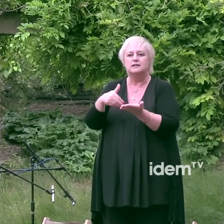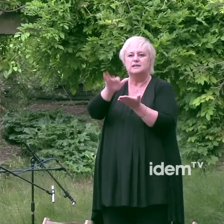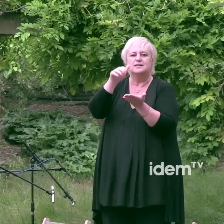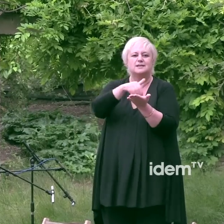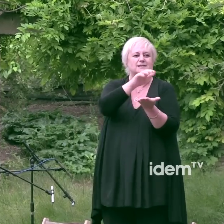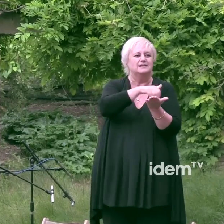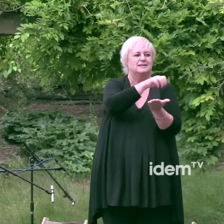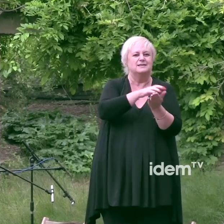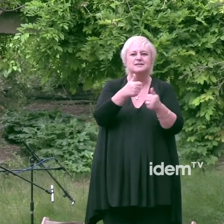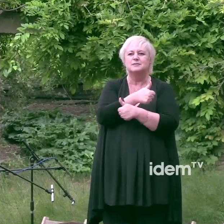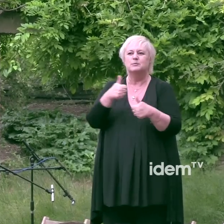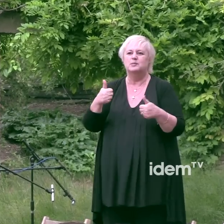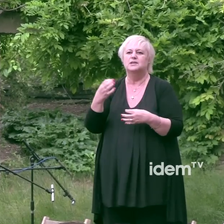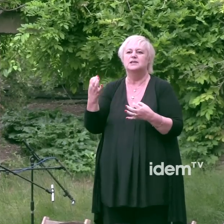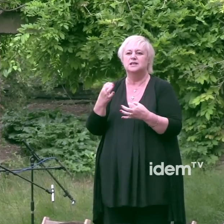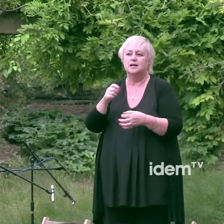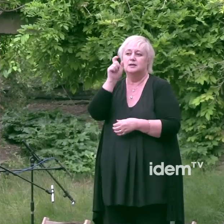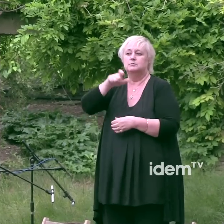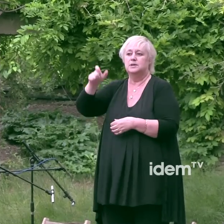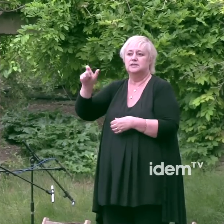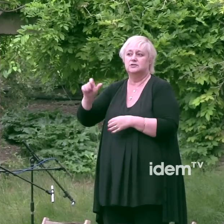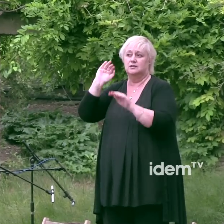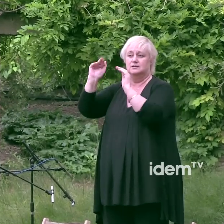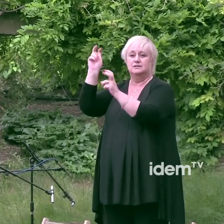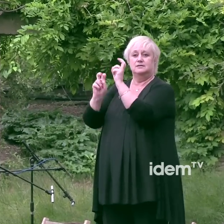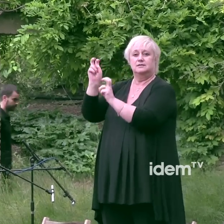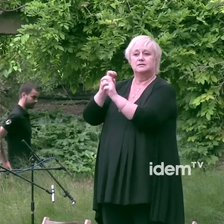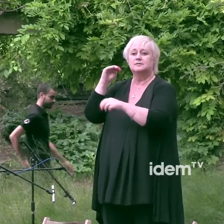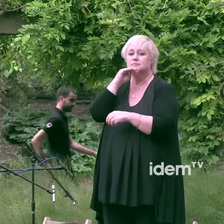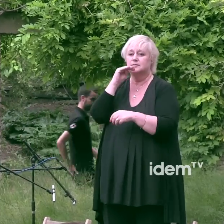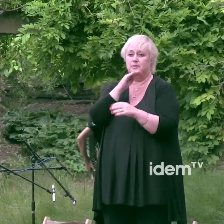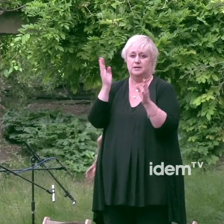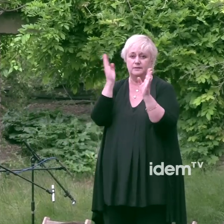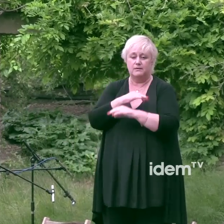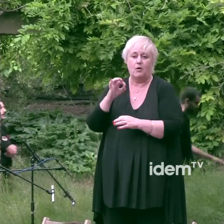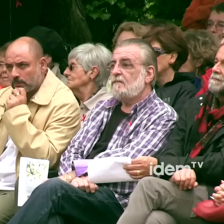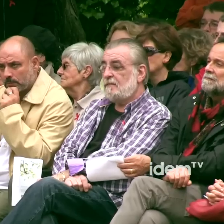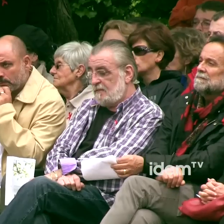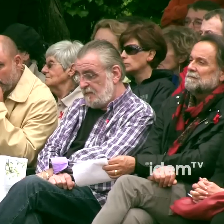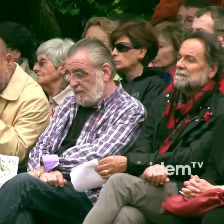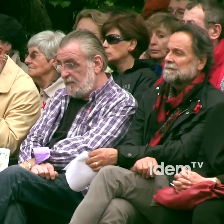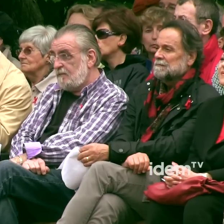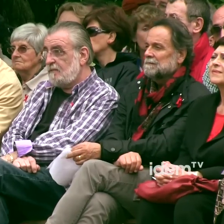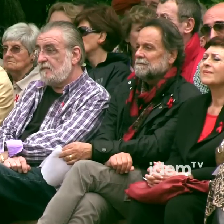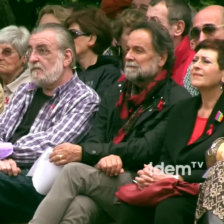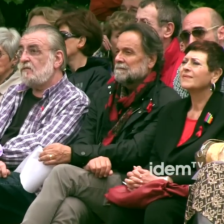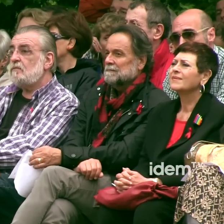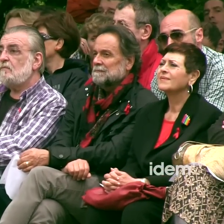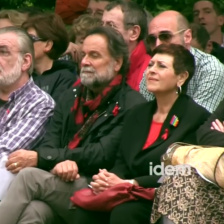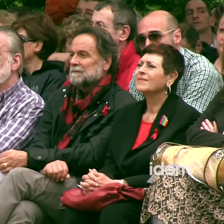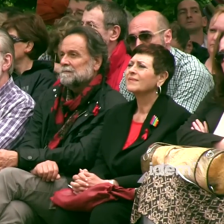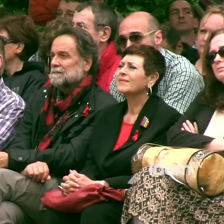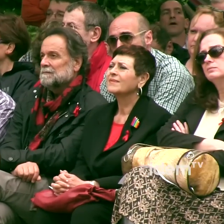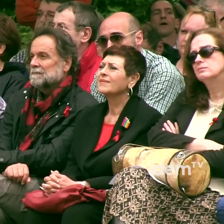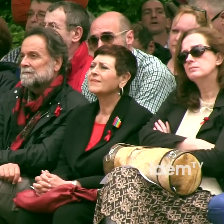sistema amb les persones immigrants sense papers o en situació administrativa regular al capdavant i és precisament en moments com els d